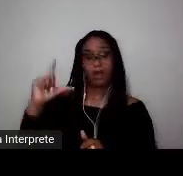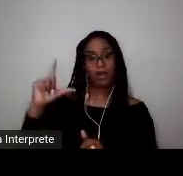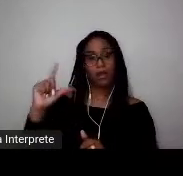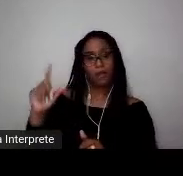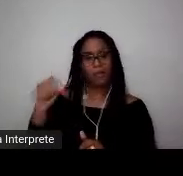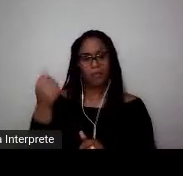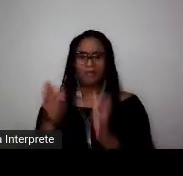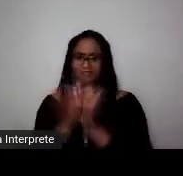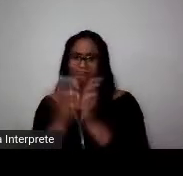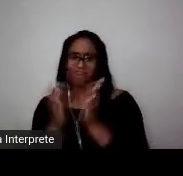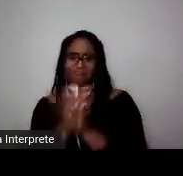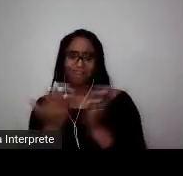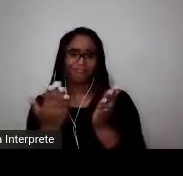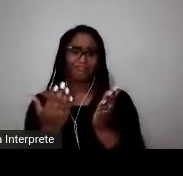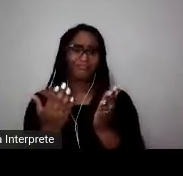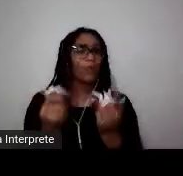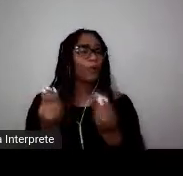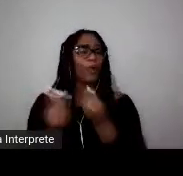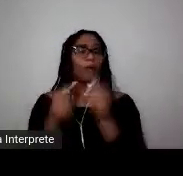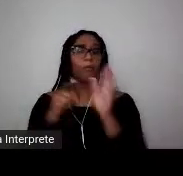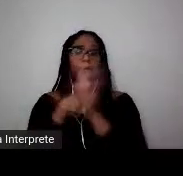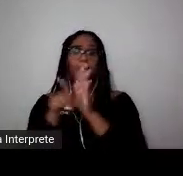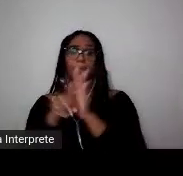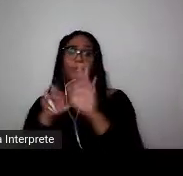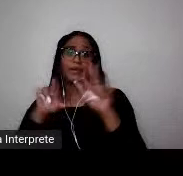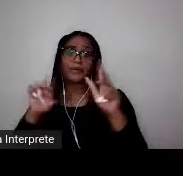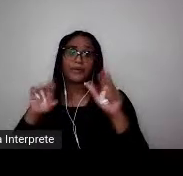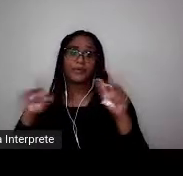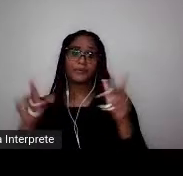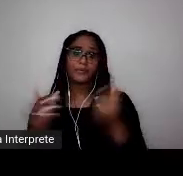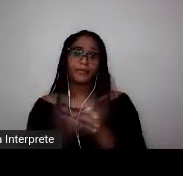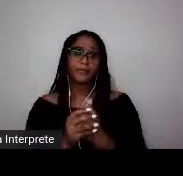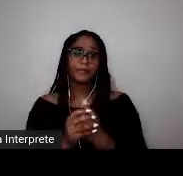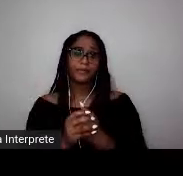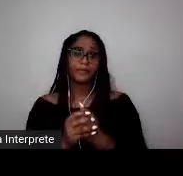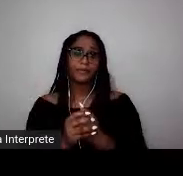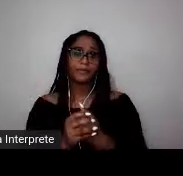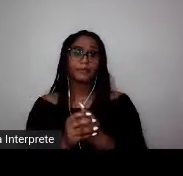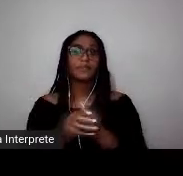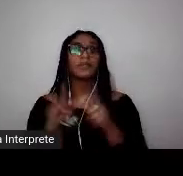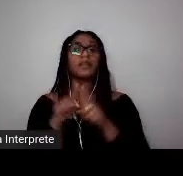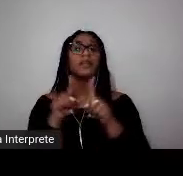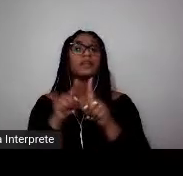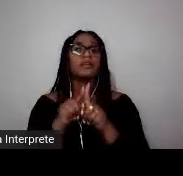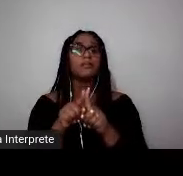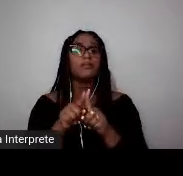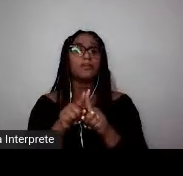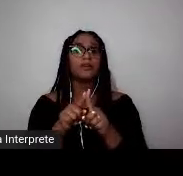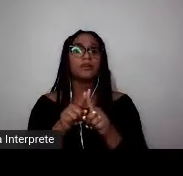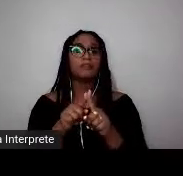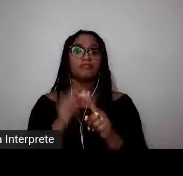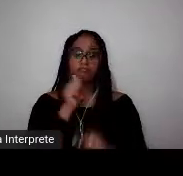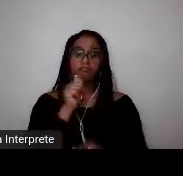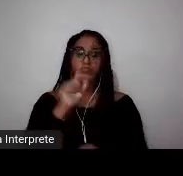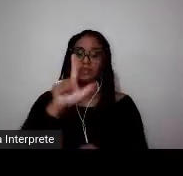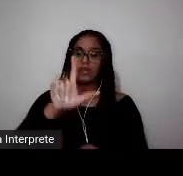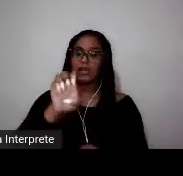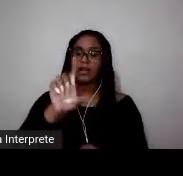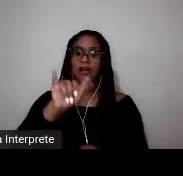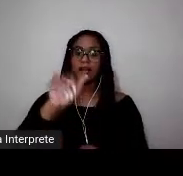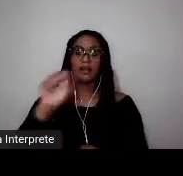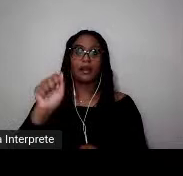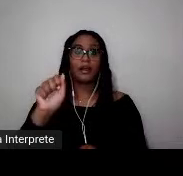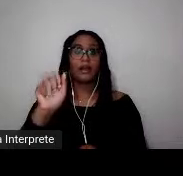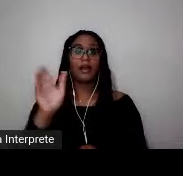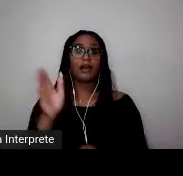Há que se resgatar a partir, então, da contribuição de acadêmicas negras, como Lélia Gonzalez, um nome só, não preciso trazer tantos,